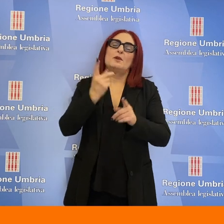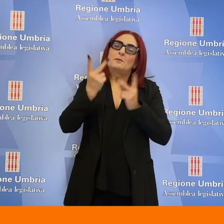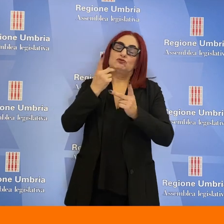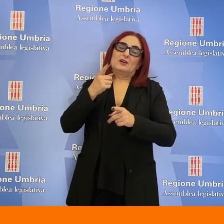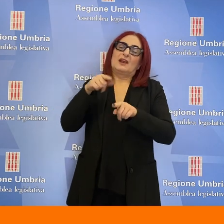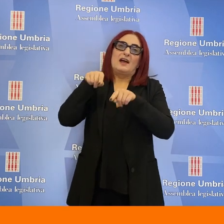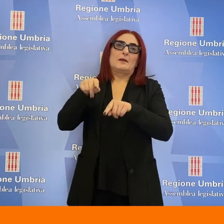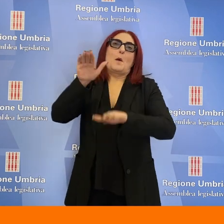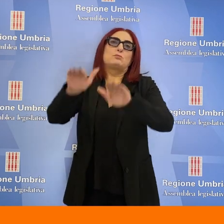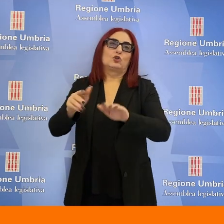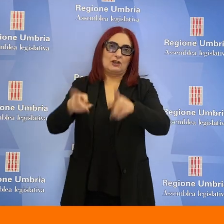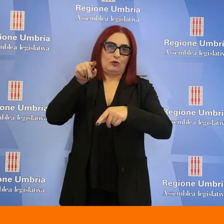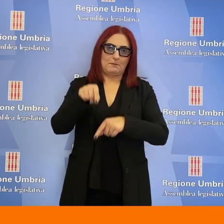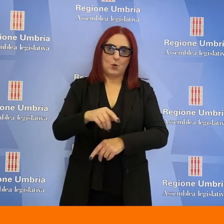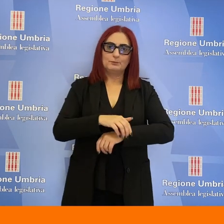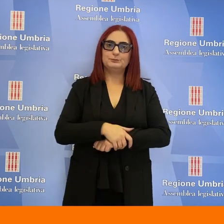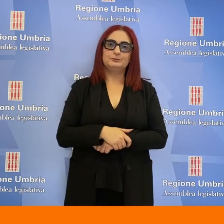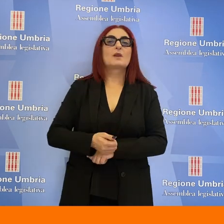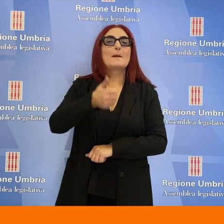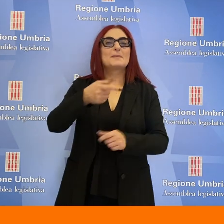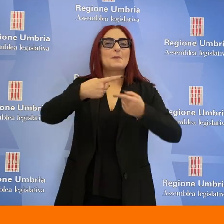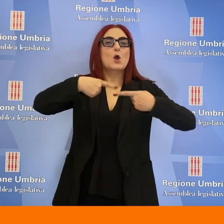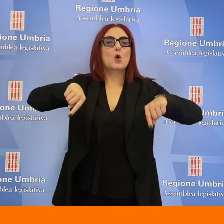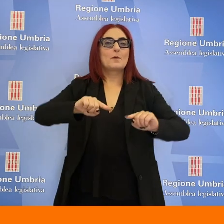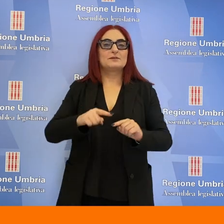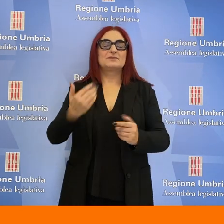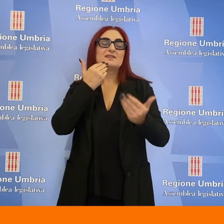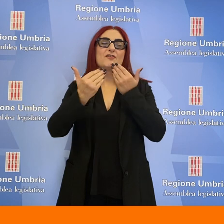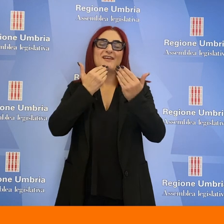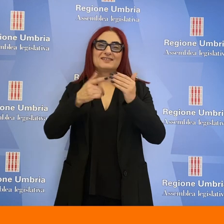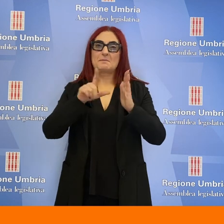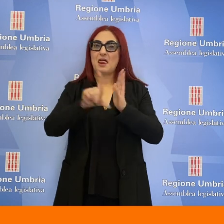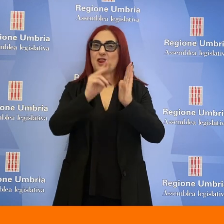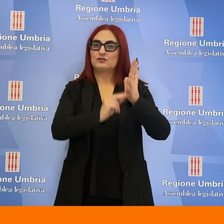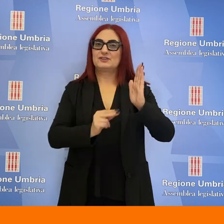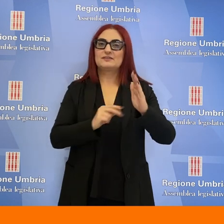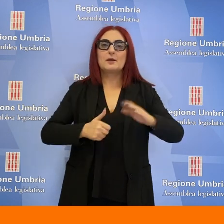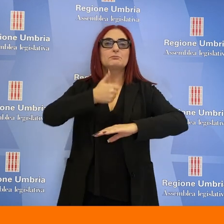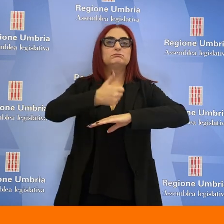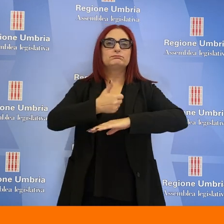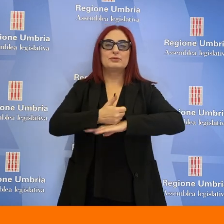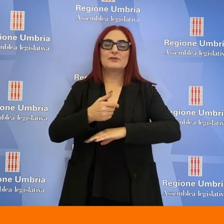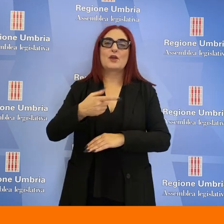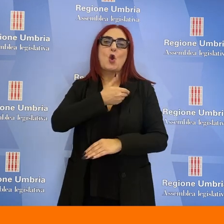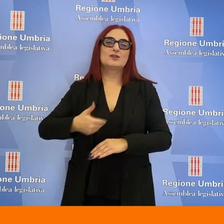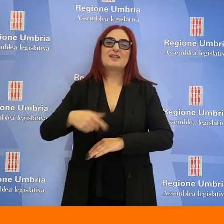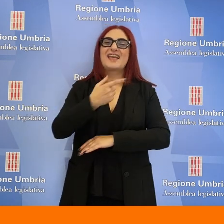protetti. La prima commissione consigliare dell'Assemblea legislativa presieduta dal consigliere Daniele